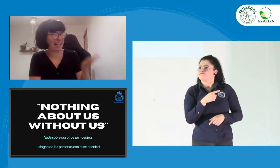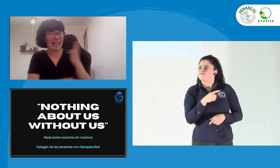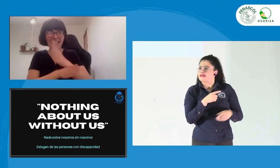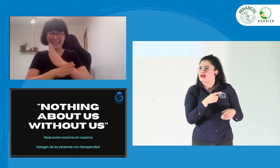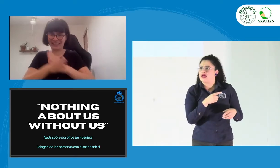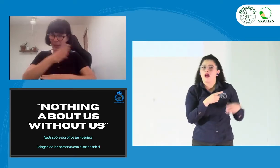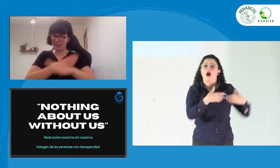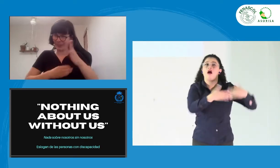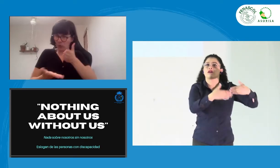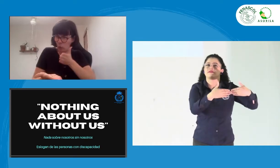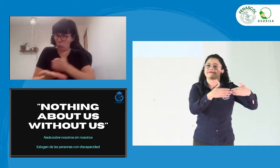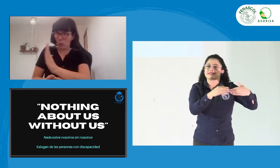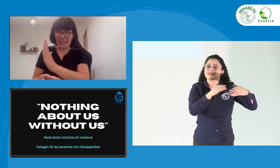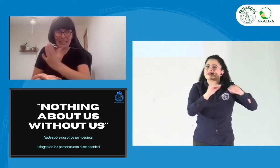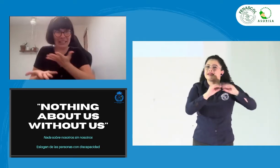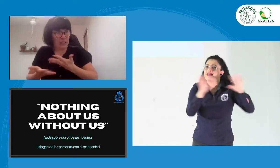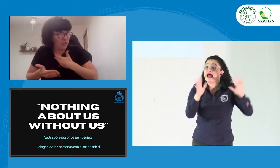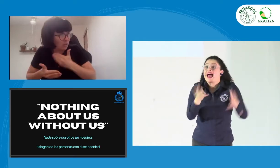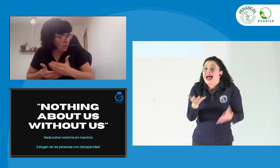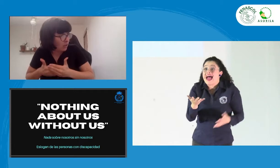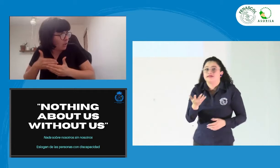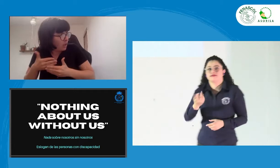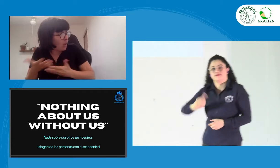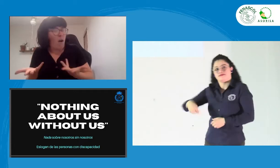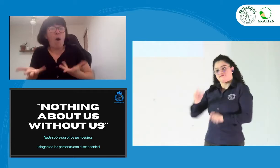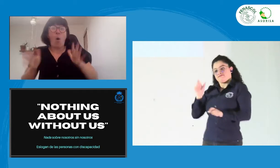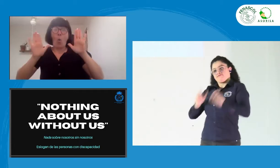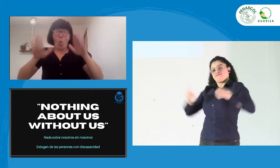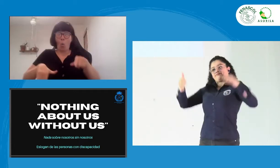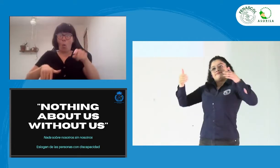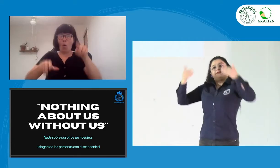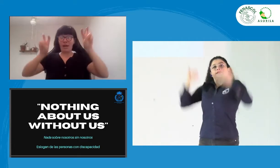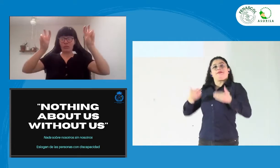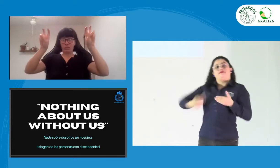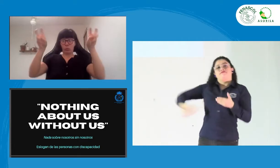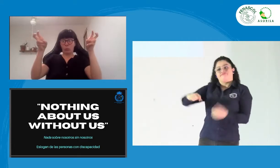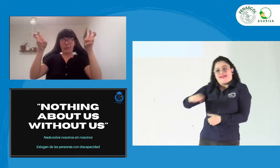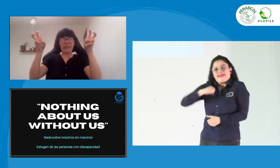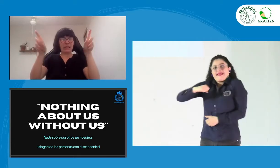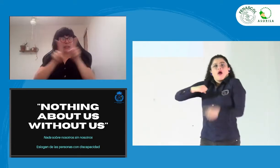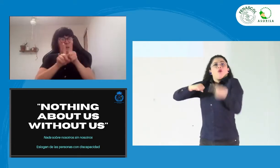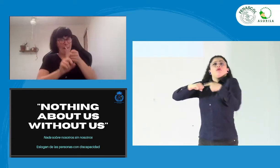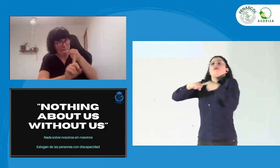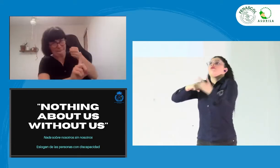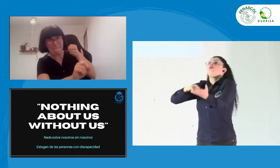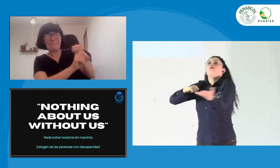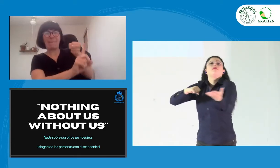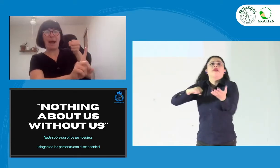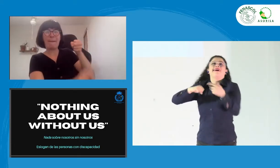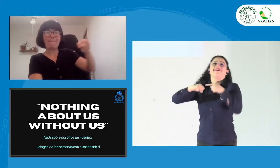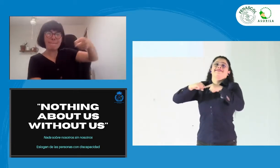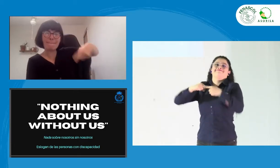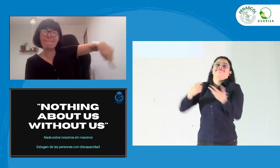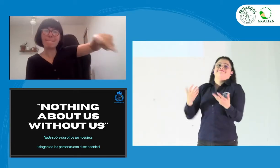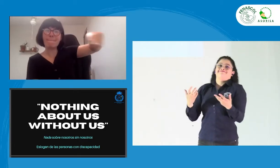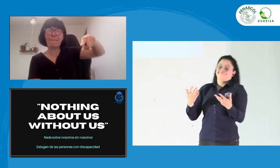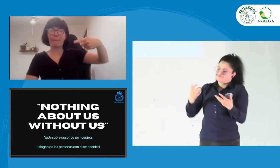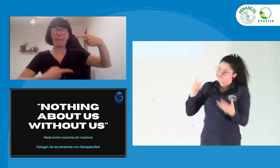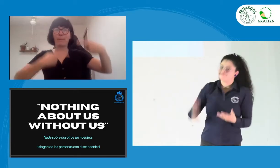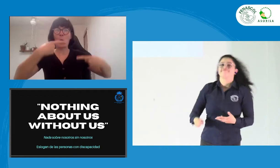ser los mejores. Es importante contar con activistas desde el área de la discapacidad, personas que hablen de sus derechos. Quizás puede ser